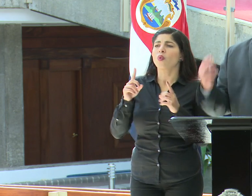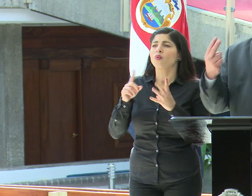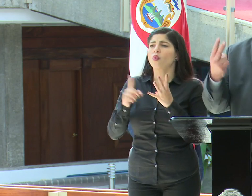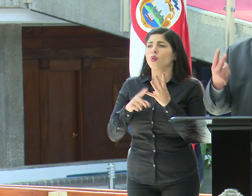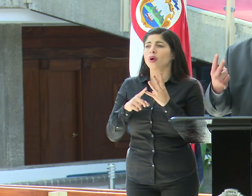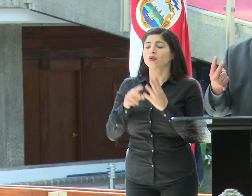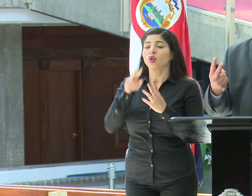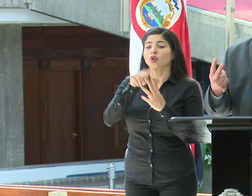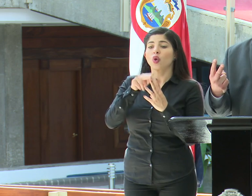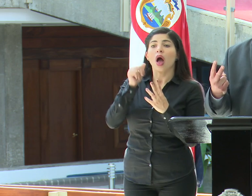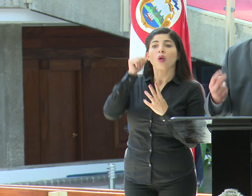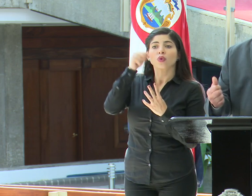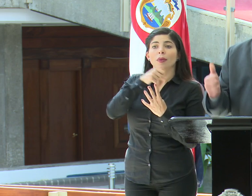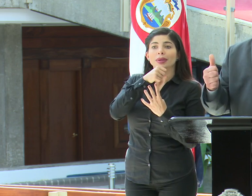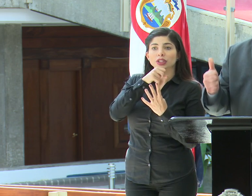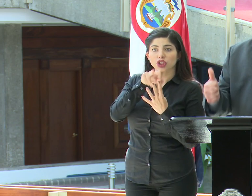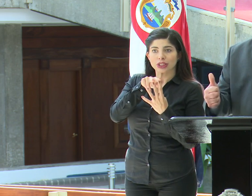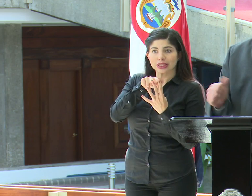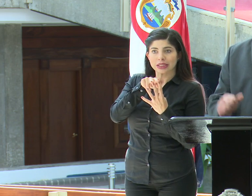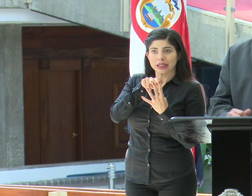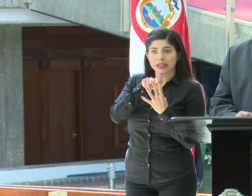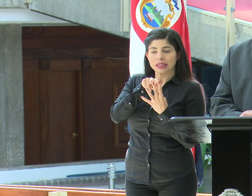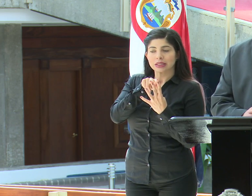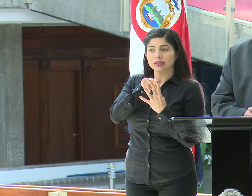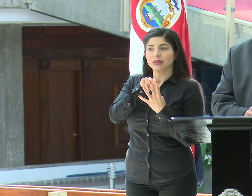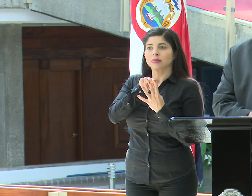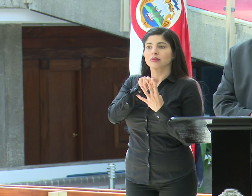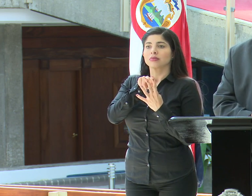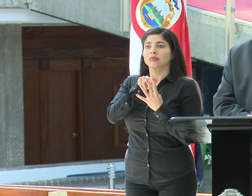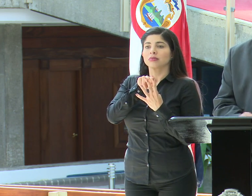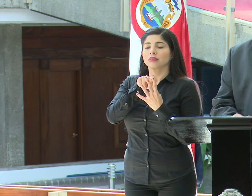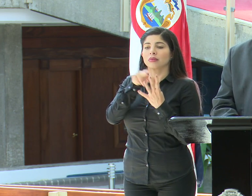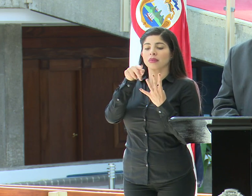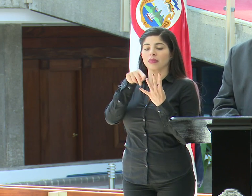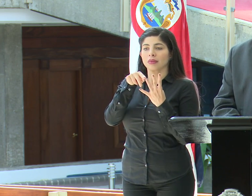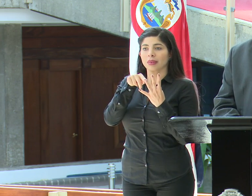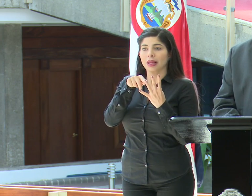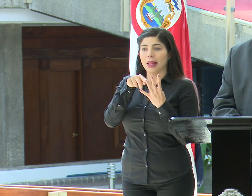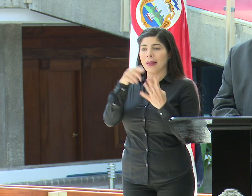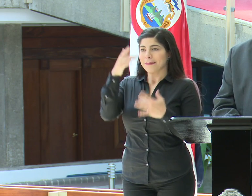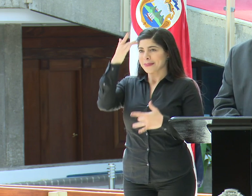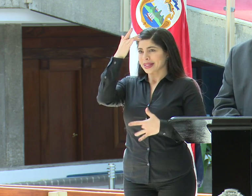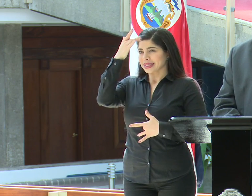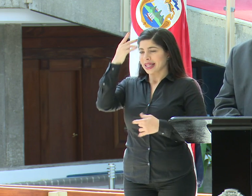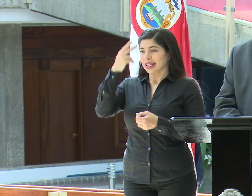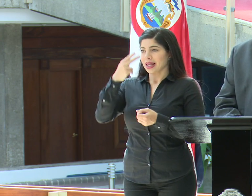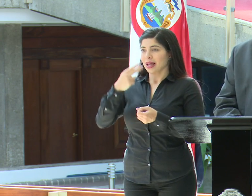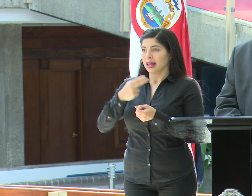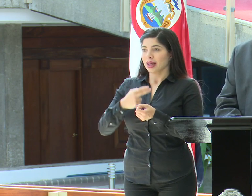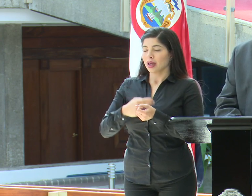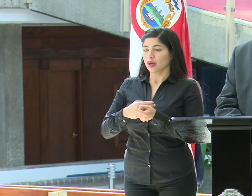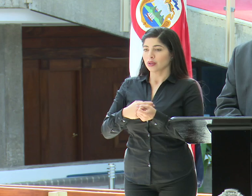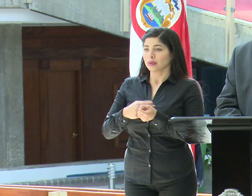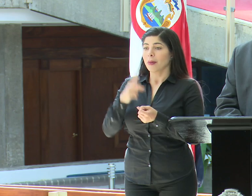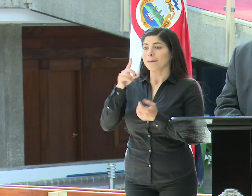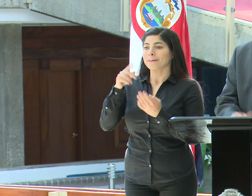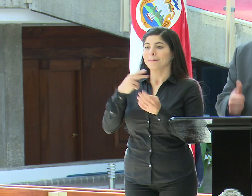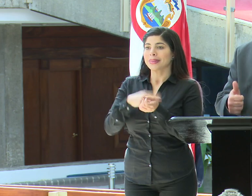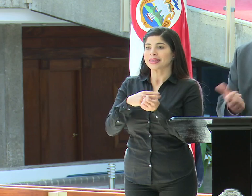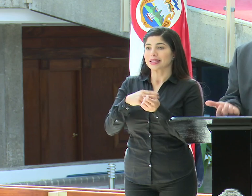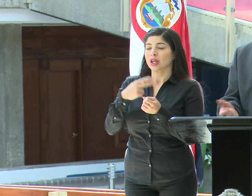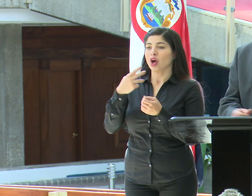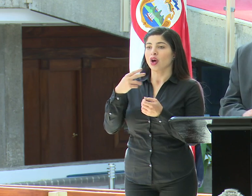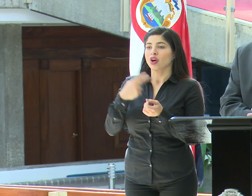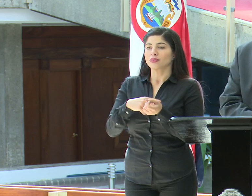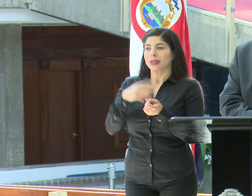Dos adultos mayores, un paciente del hospital, un paciente que se encuentra en el hospital